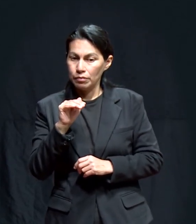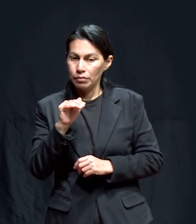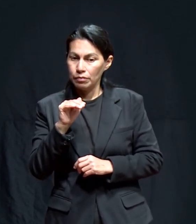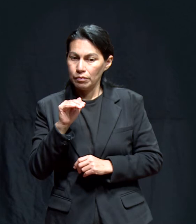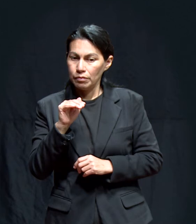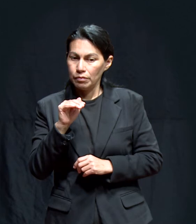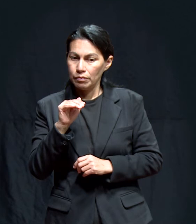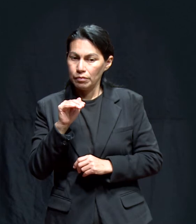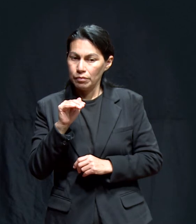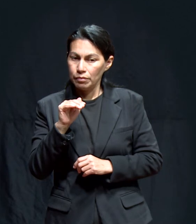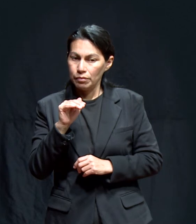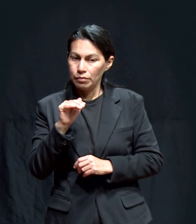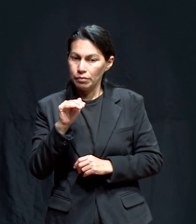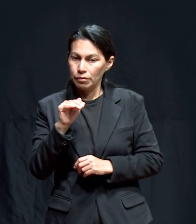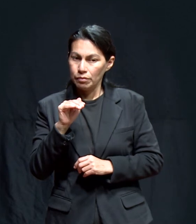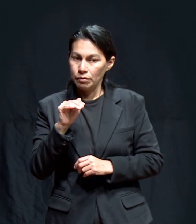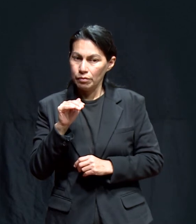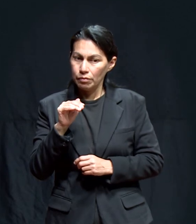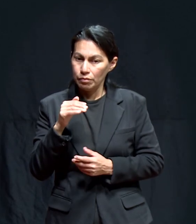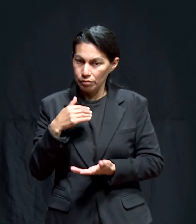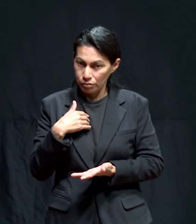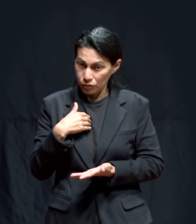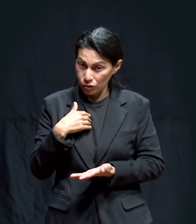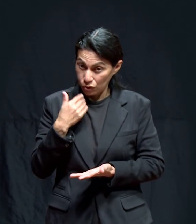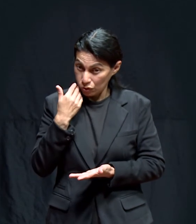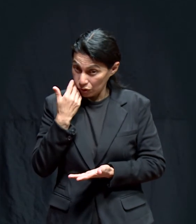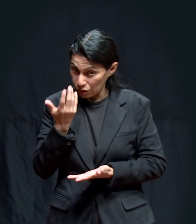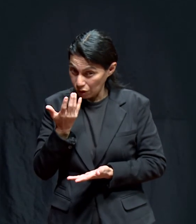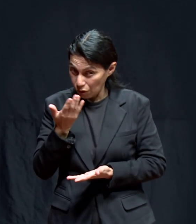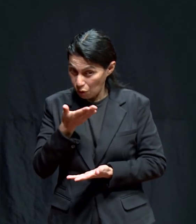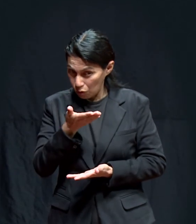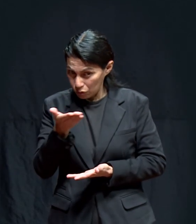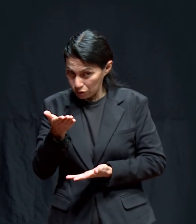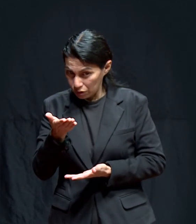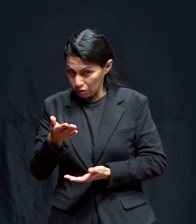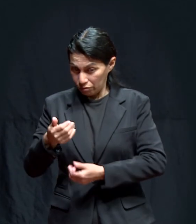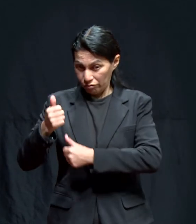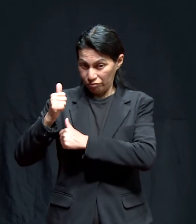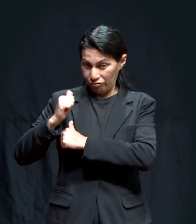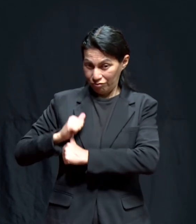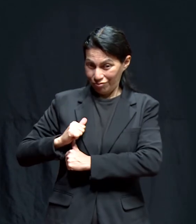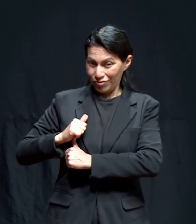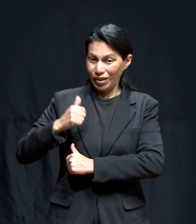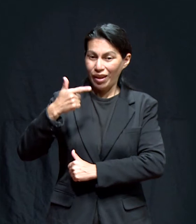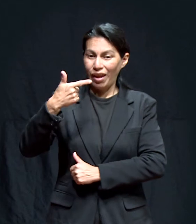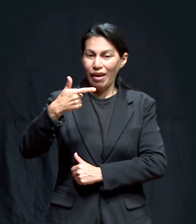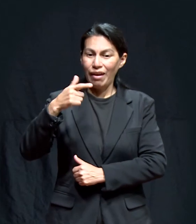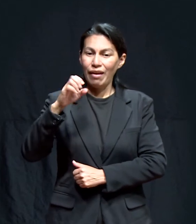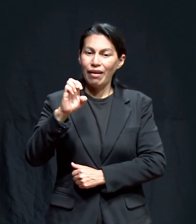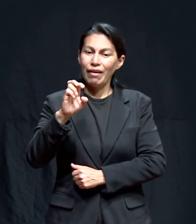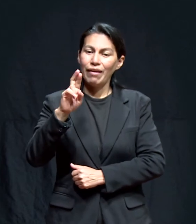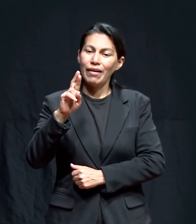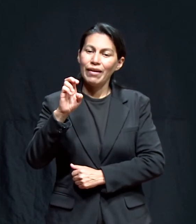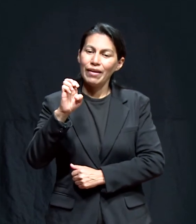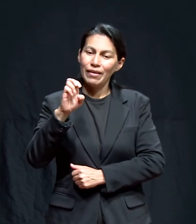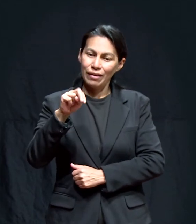deseo pues que usted pase al puesto de la gerencia, me dice.